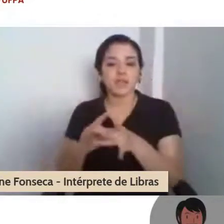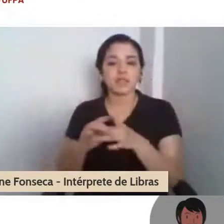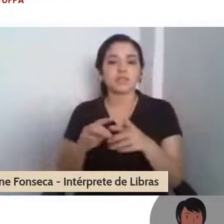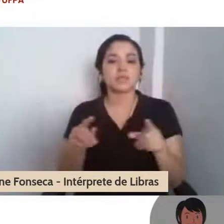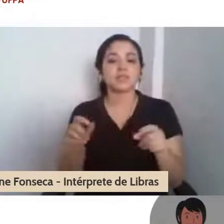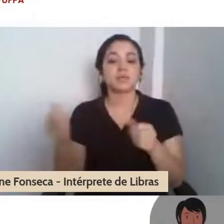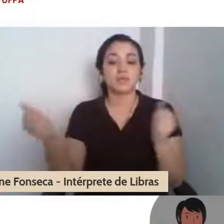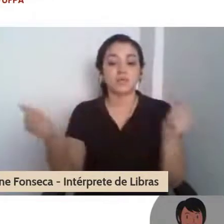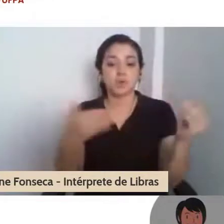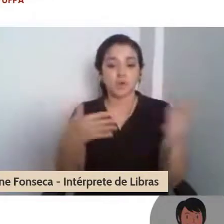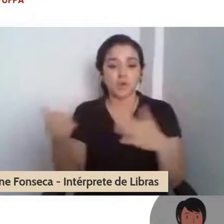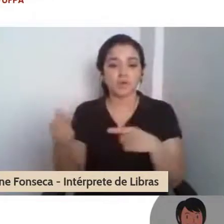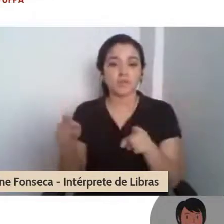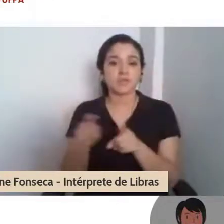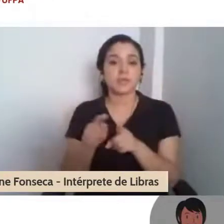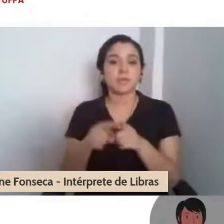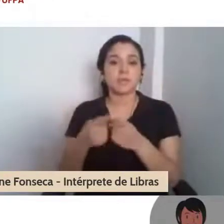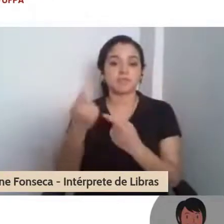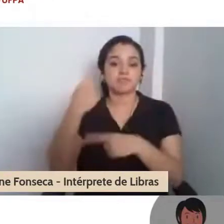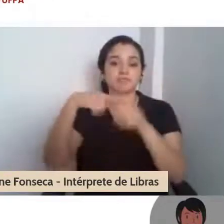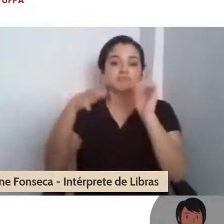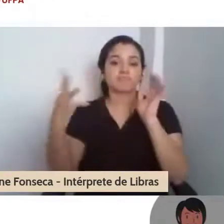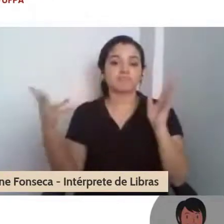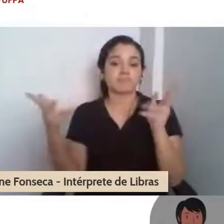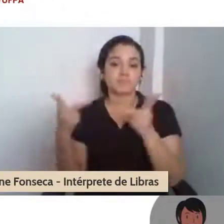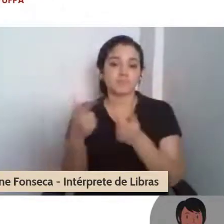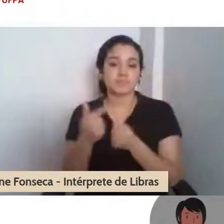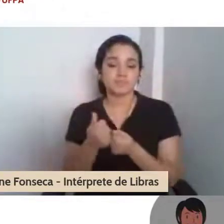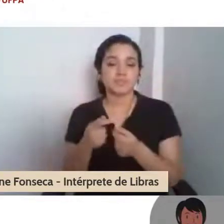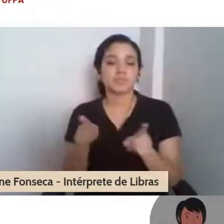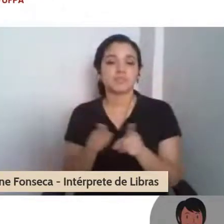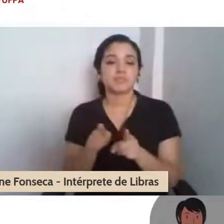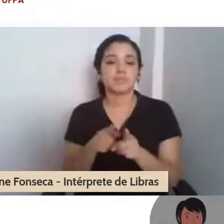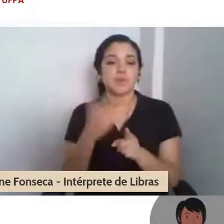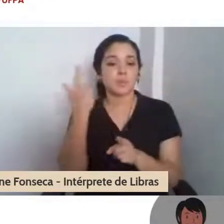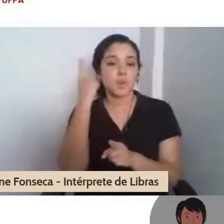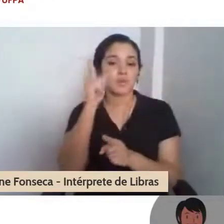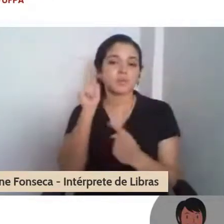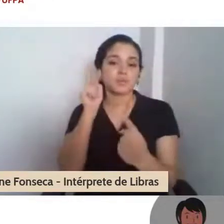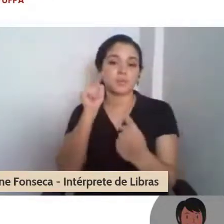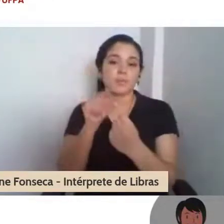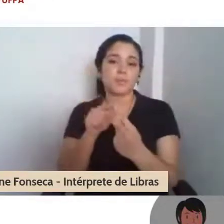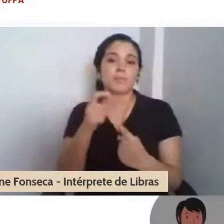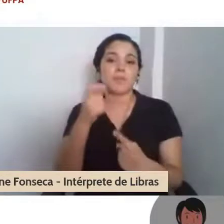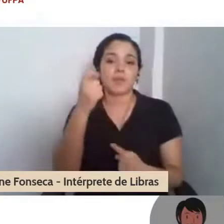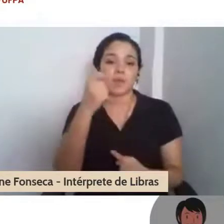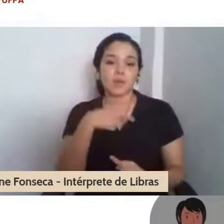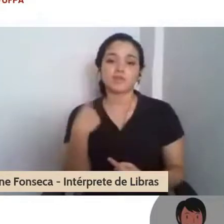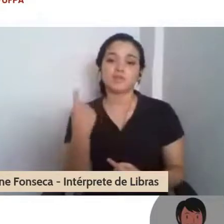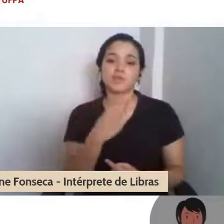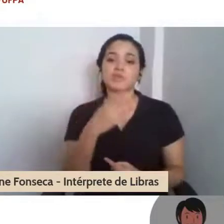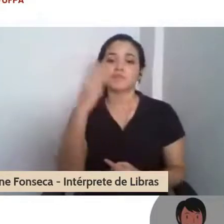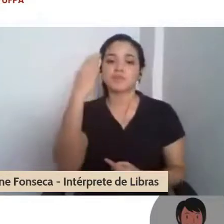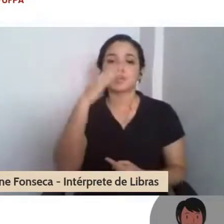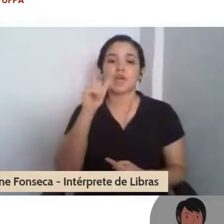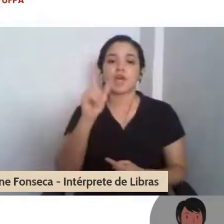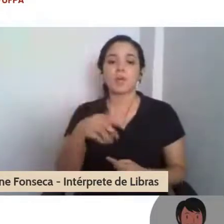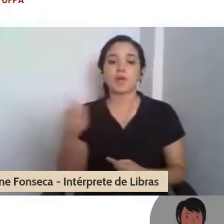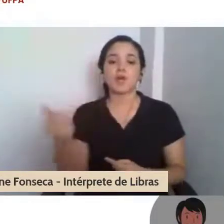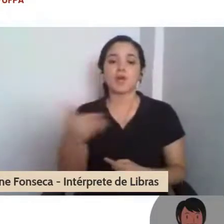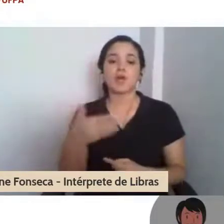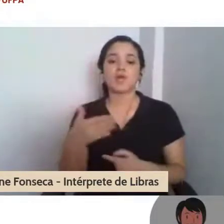eficácia e efetividade. É isso que nós acreditamos para essa nova fase da assistência estudantil.